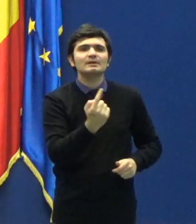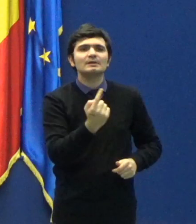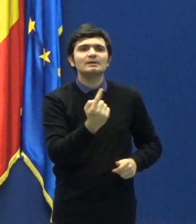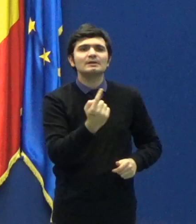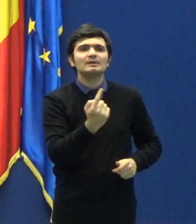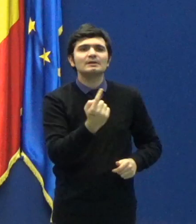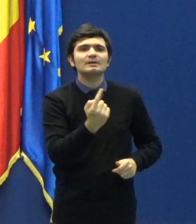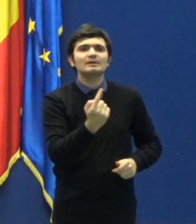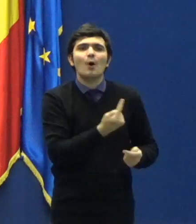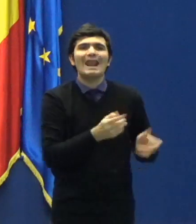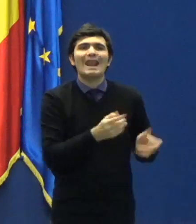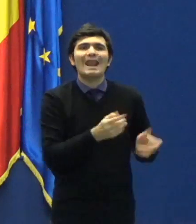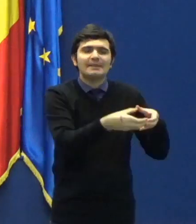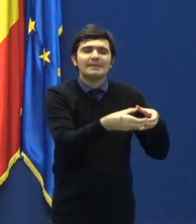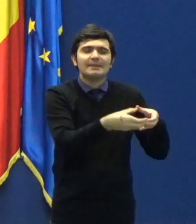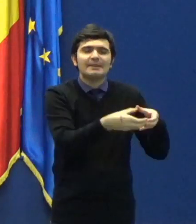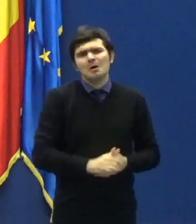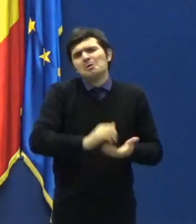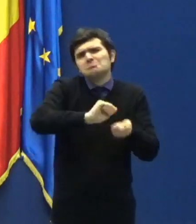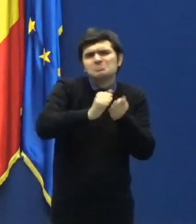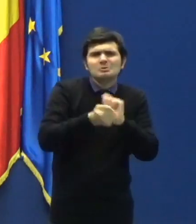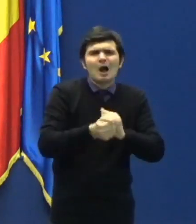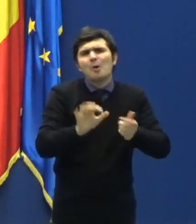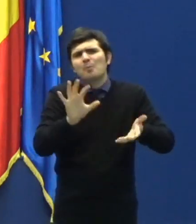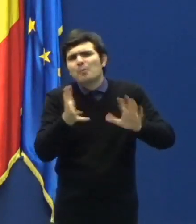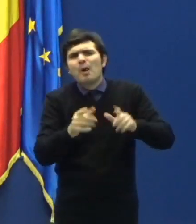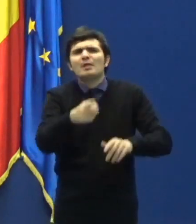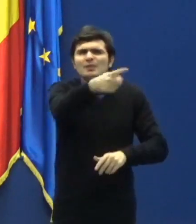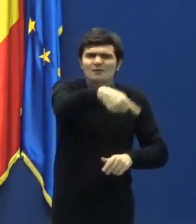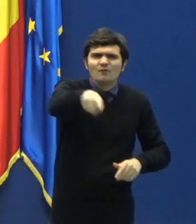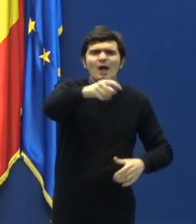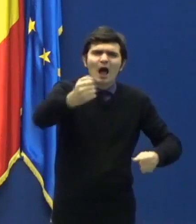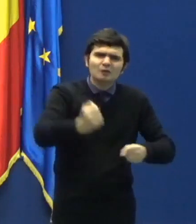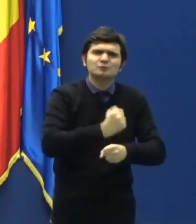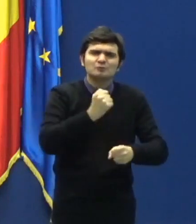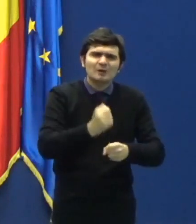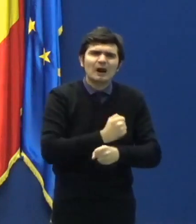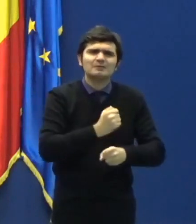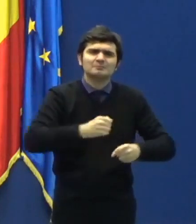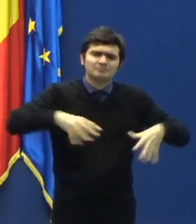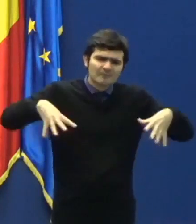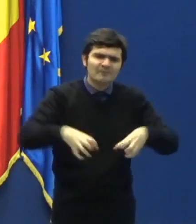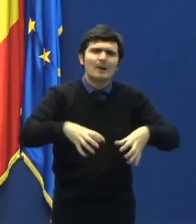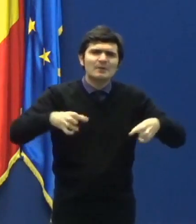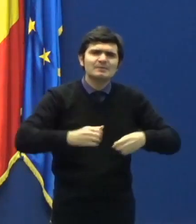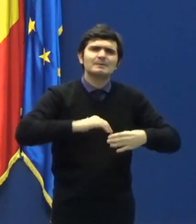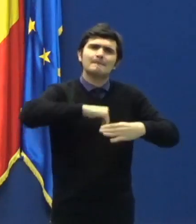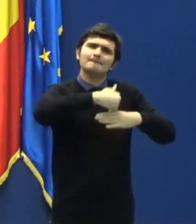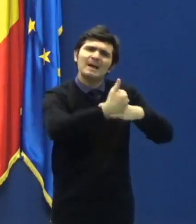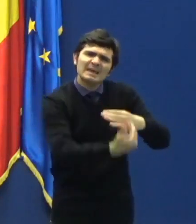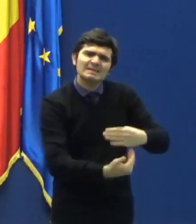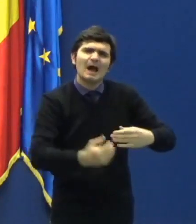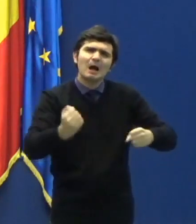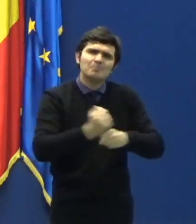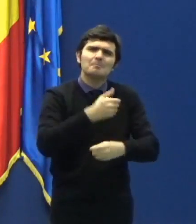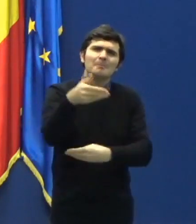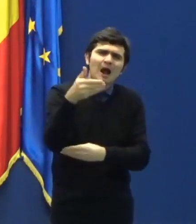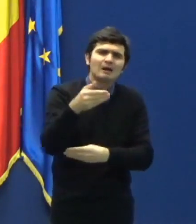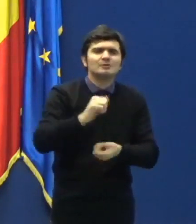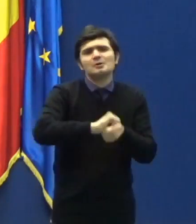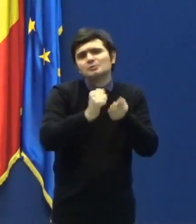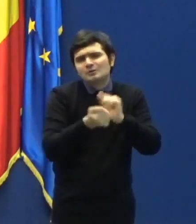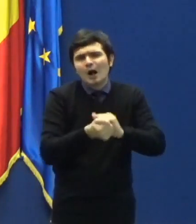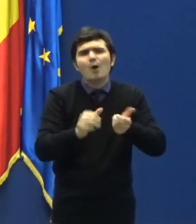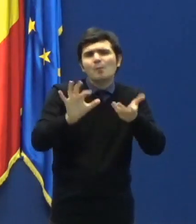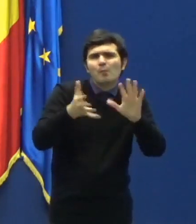lucrat într-o brutărie și ați frământat pâinea cea de toate zilele, sau ați condus